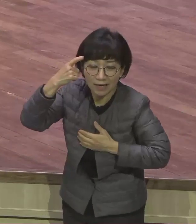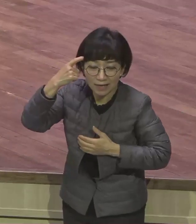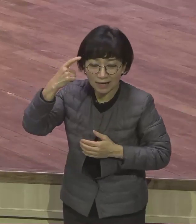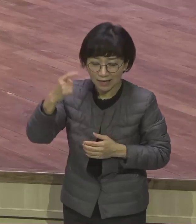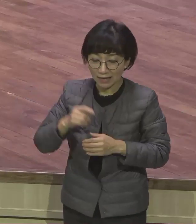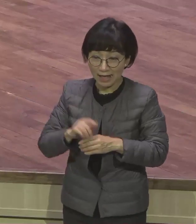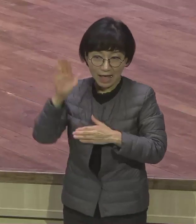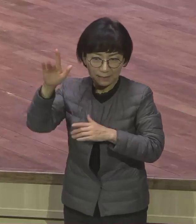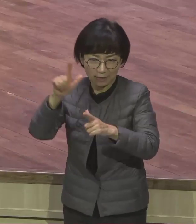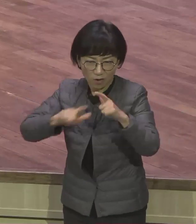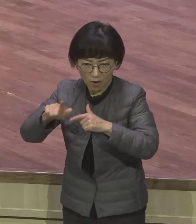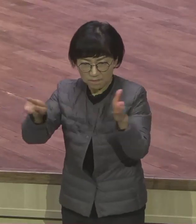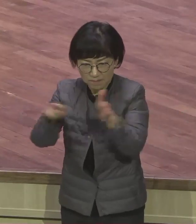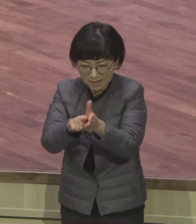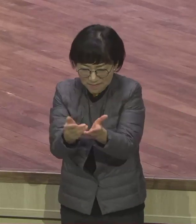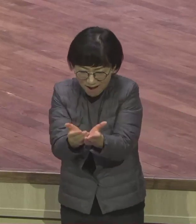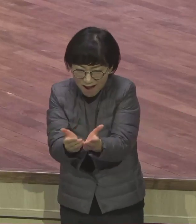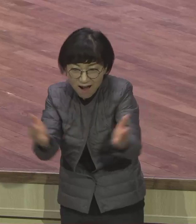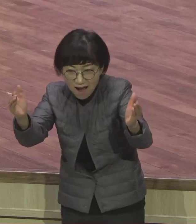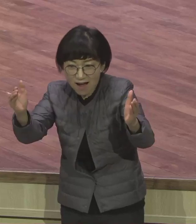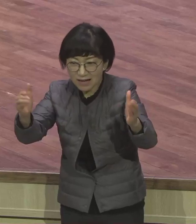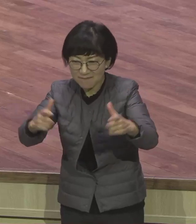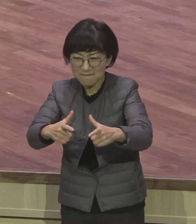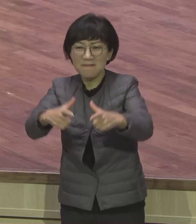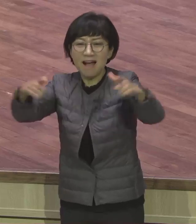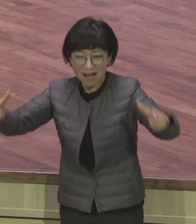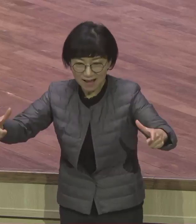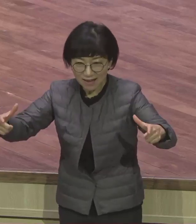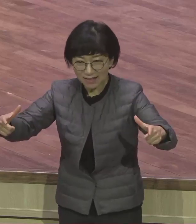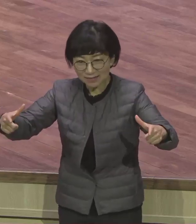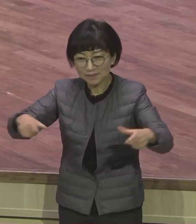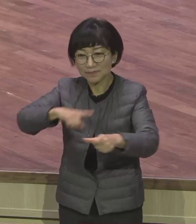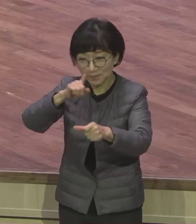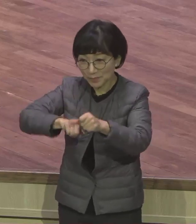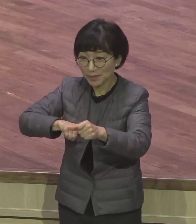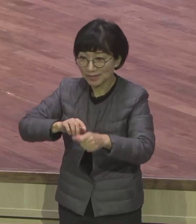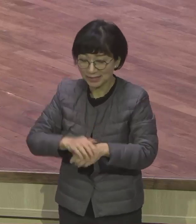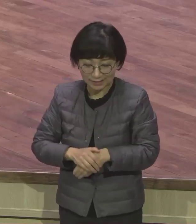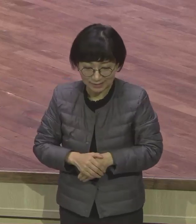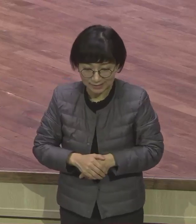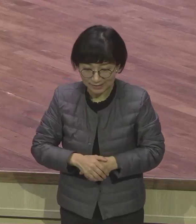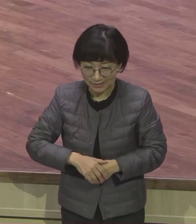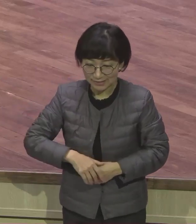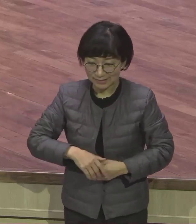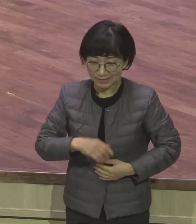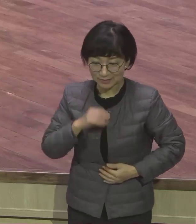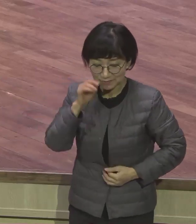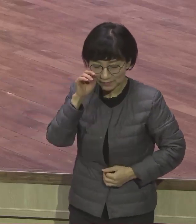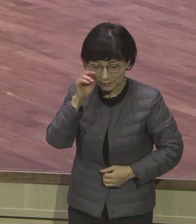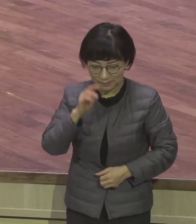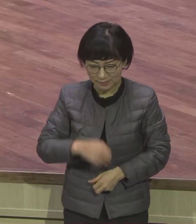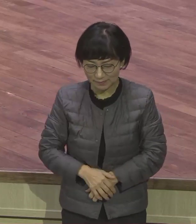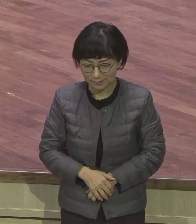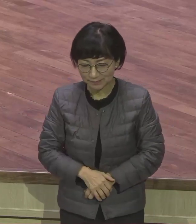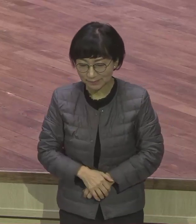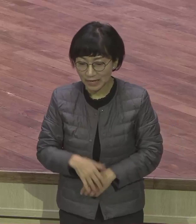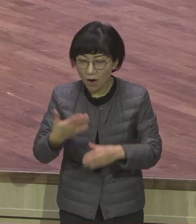그릇이 하나님께서 우리는 망할 수가 없어요 이미 다 승리한 줄 믿으시기 바랍니다 신종 코로나 때문에